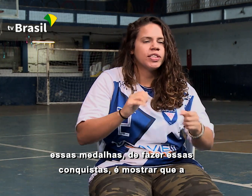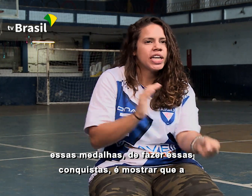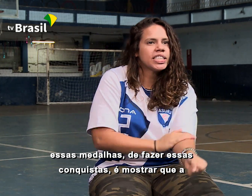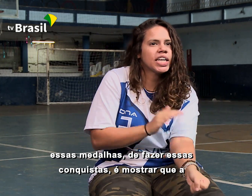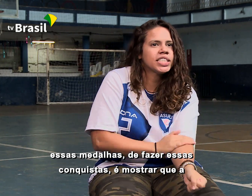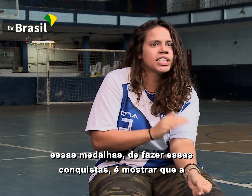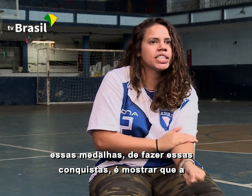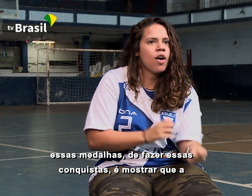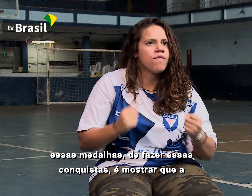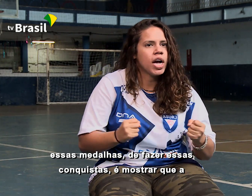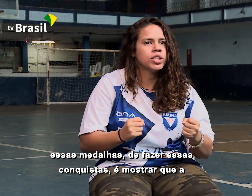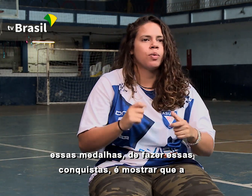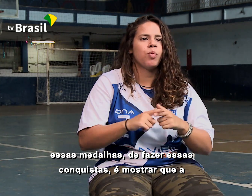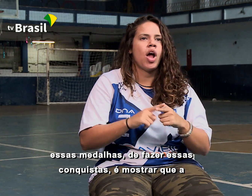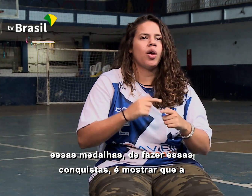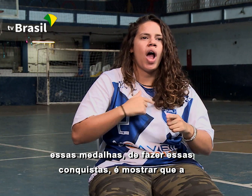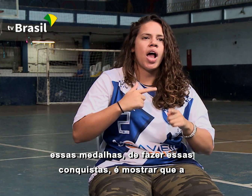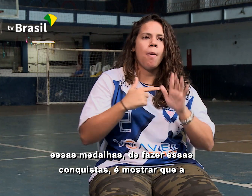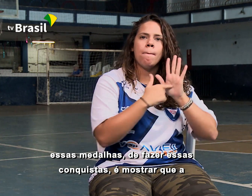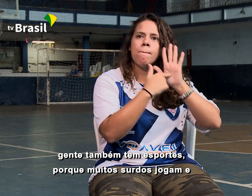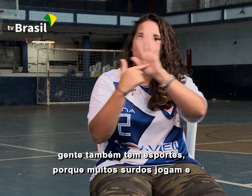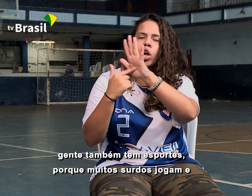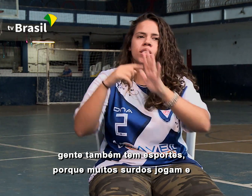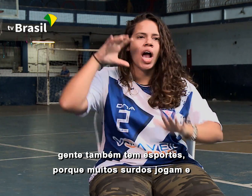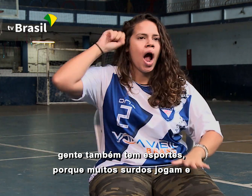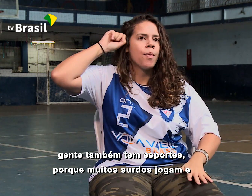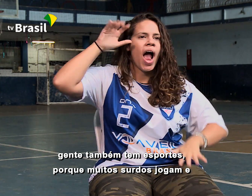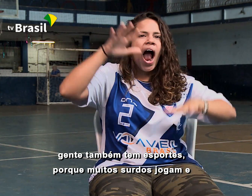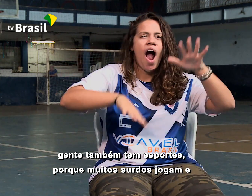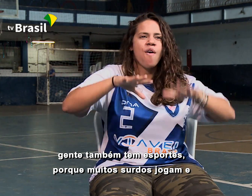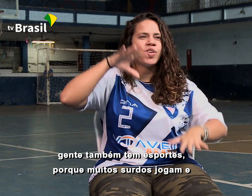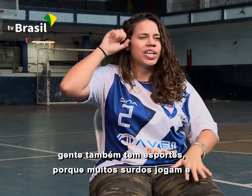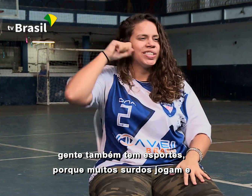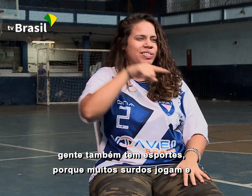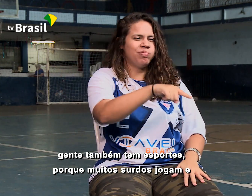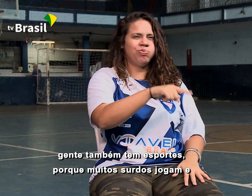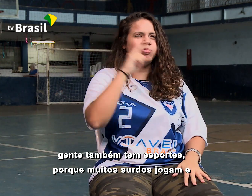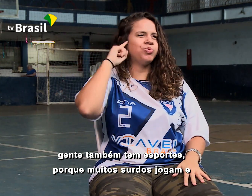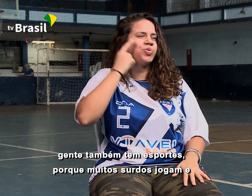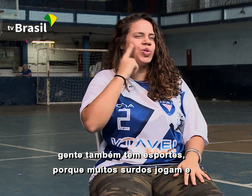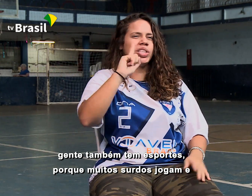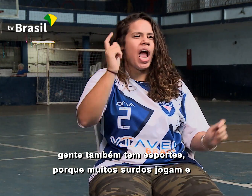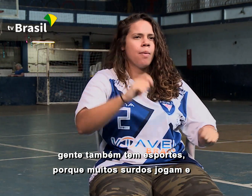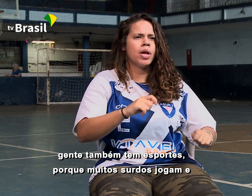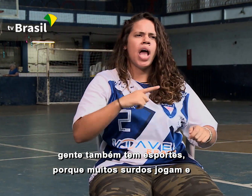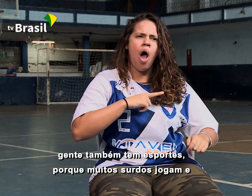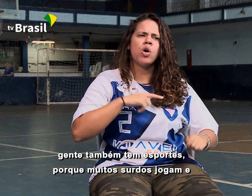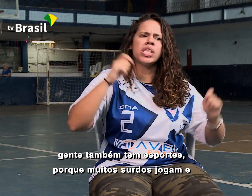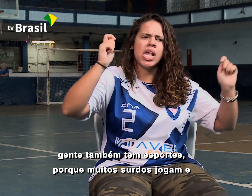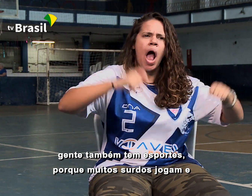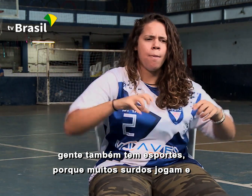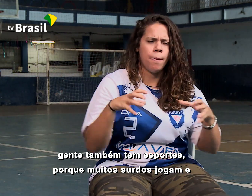fazer essas conquistas é mostrar que a gente também tem esportes, porque muitos surdos